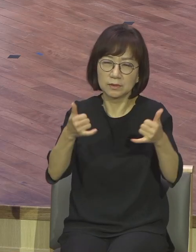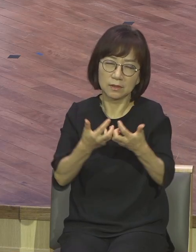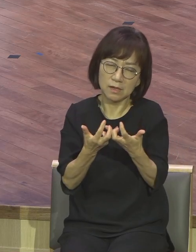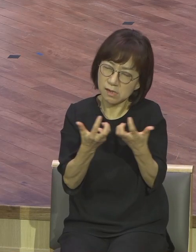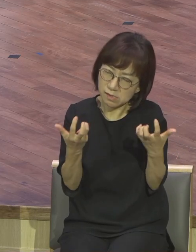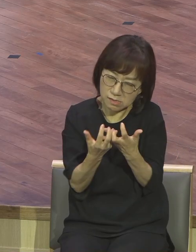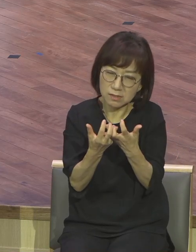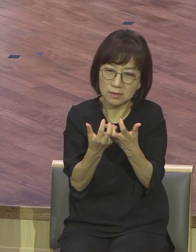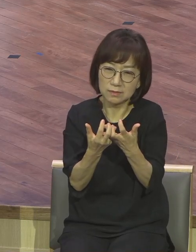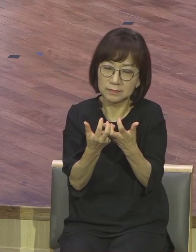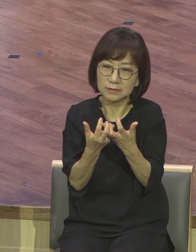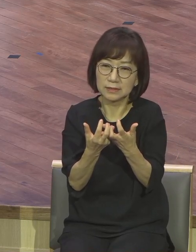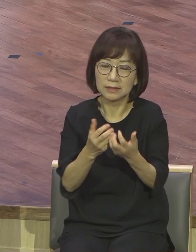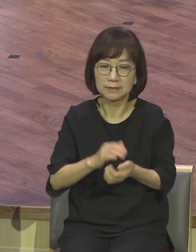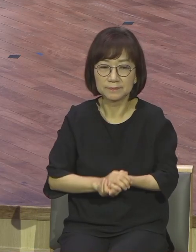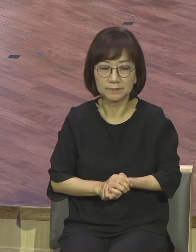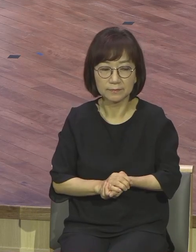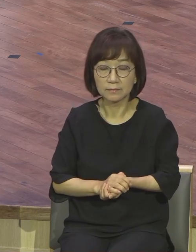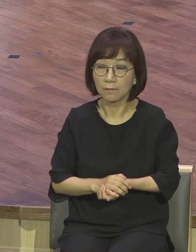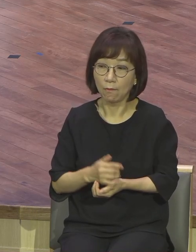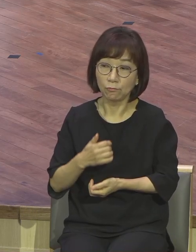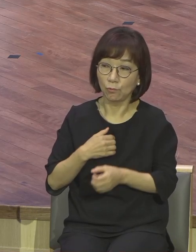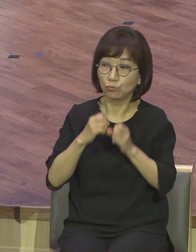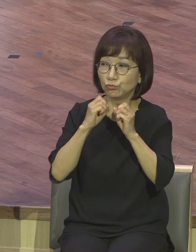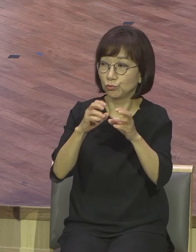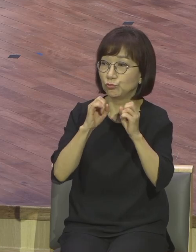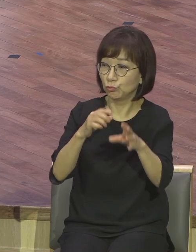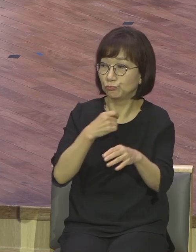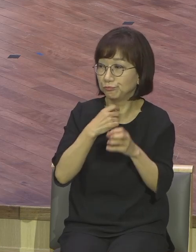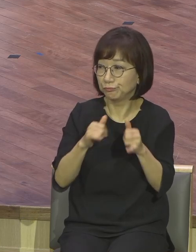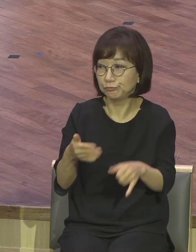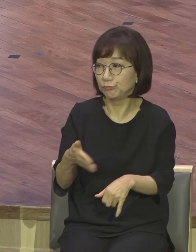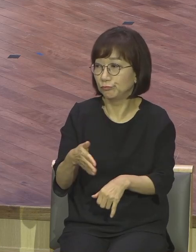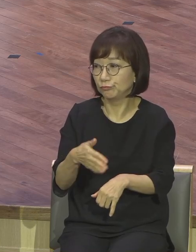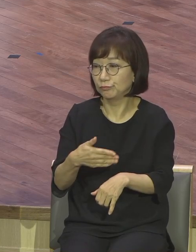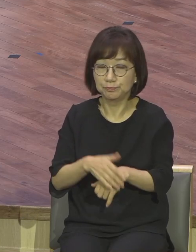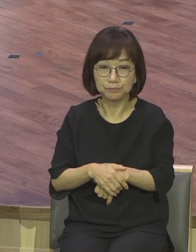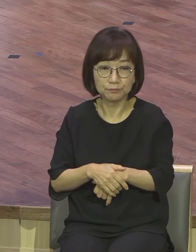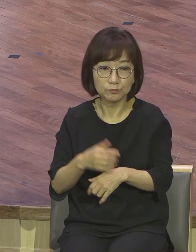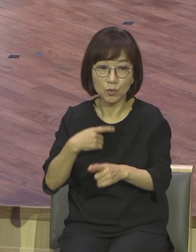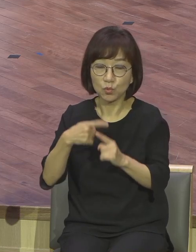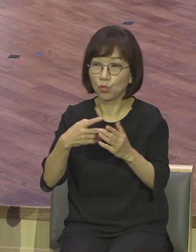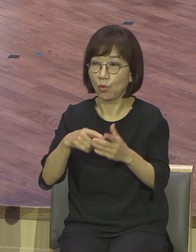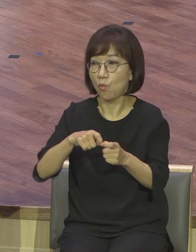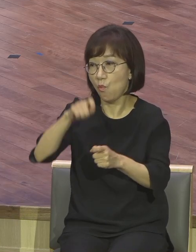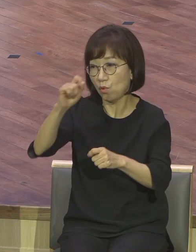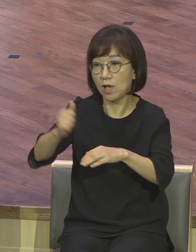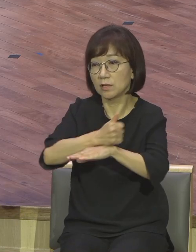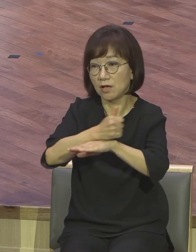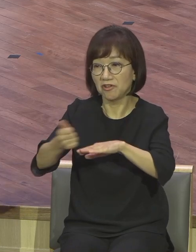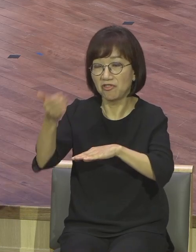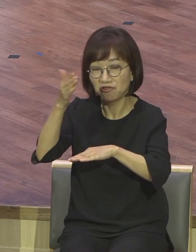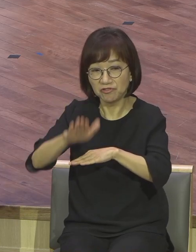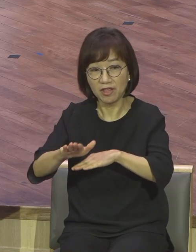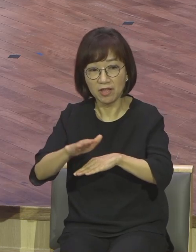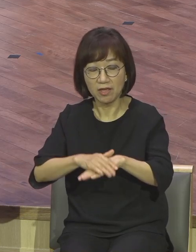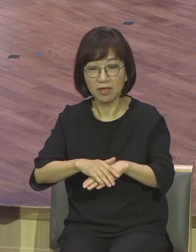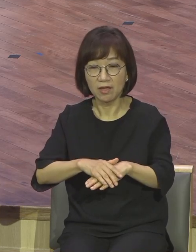나 전도 대상 없어요 나 교회를 오래 다녔어 교회만 오래 다닐지 전도할 눈을 뜬 적이 한 번도